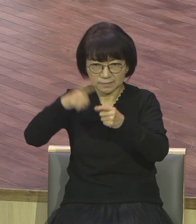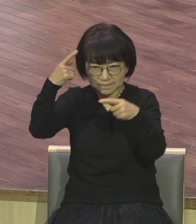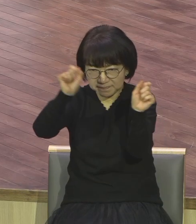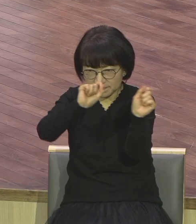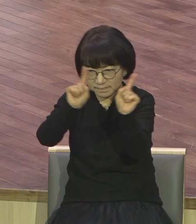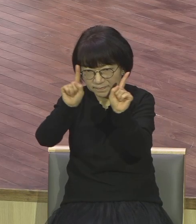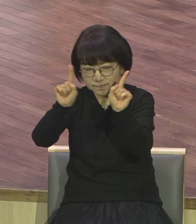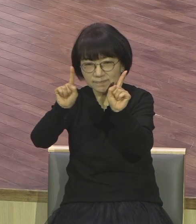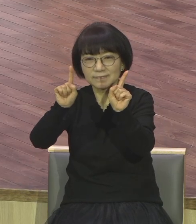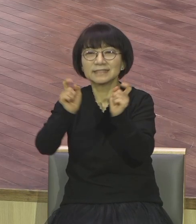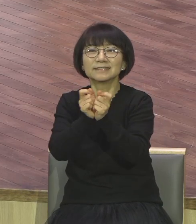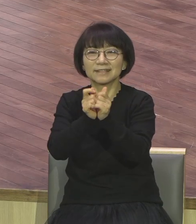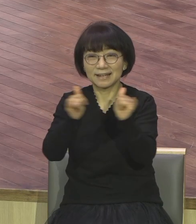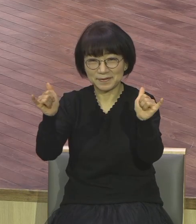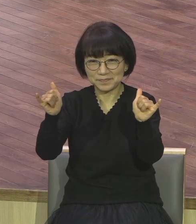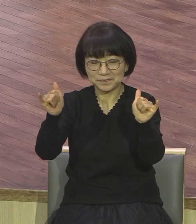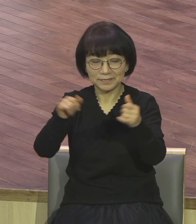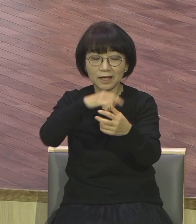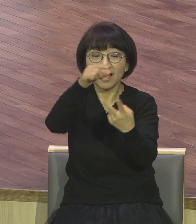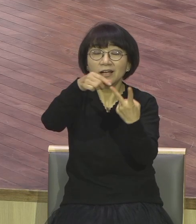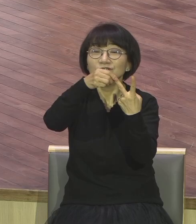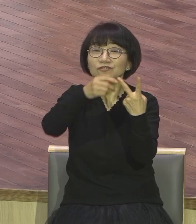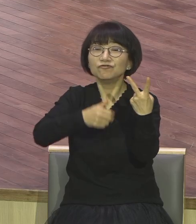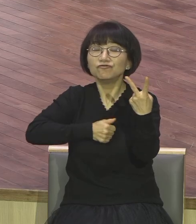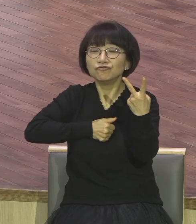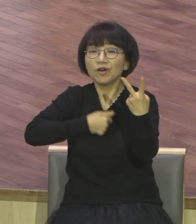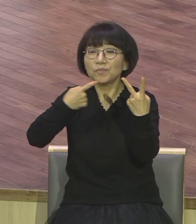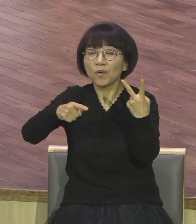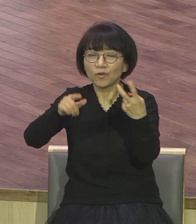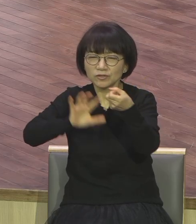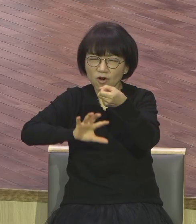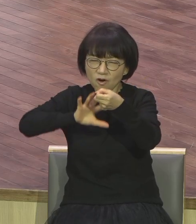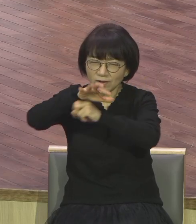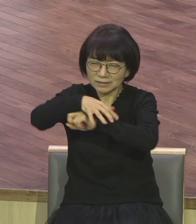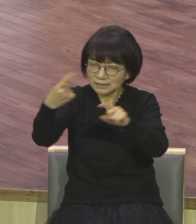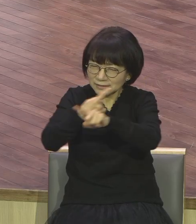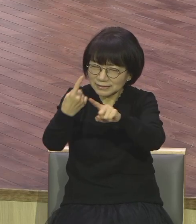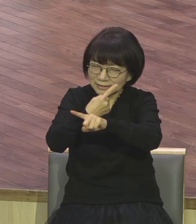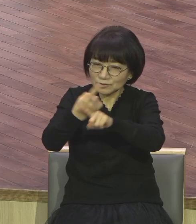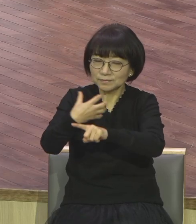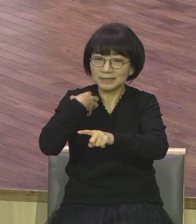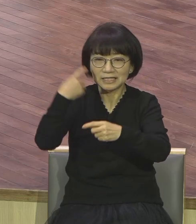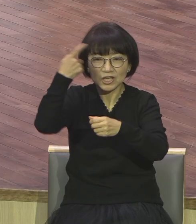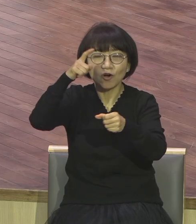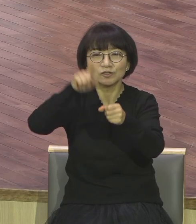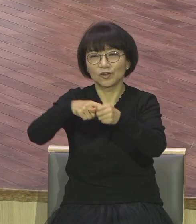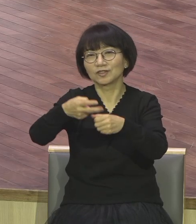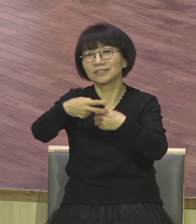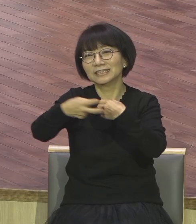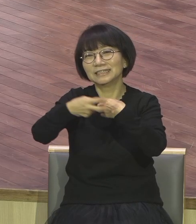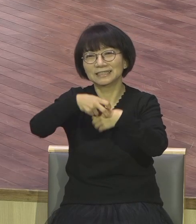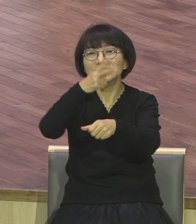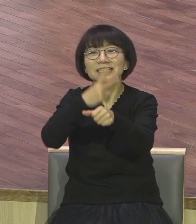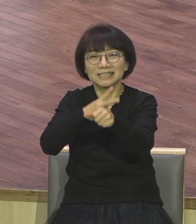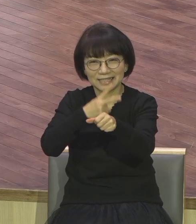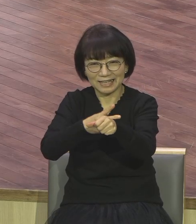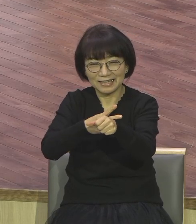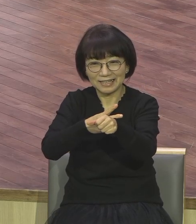정체성이 뭡니까 전 세계를 치유하는 영적 의사 여러분은 영적 의사예요 아멘